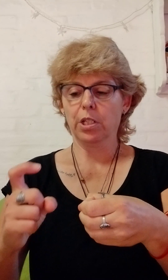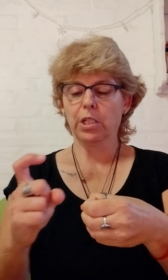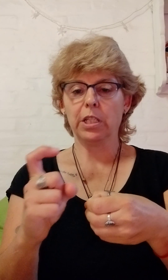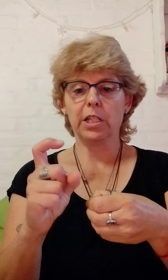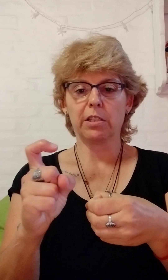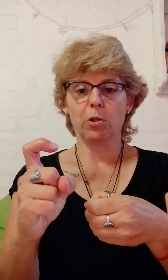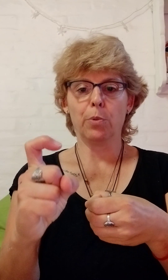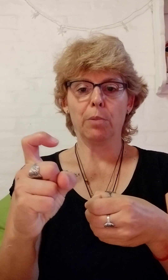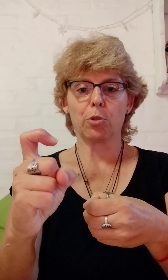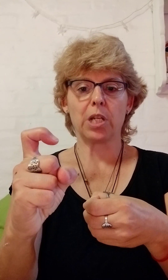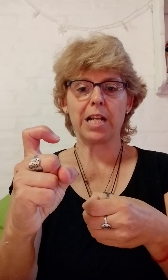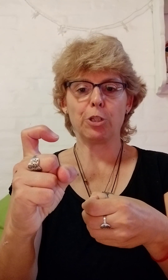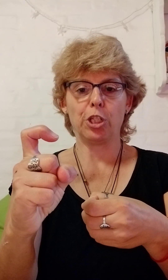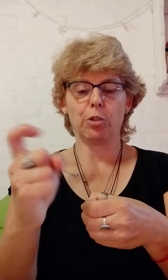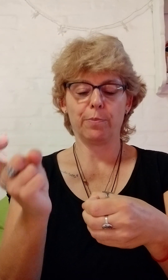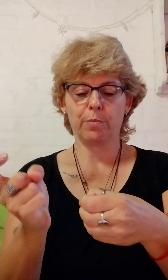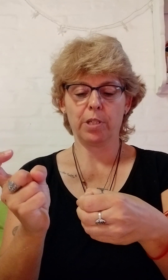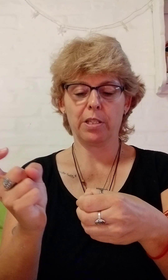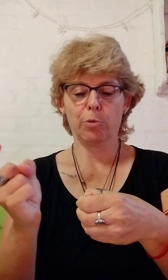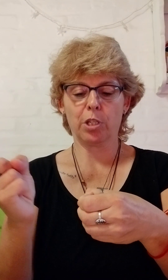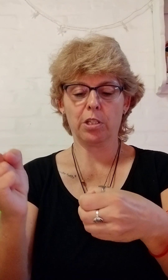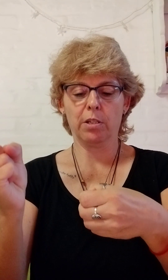Y esto lo ponemos en ganchito. Hacemos así.